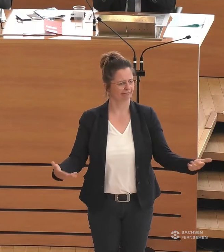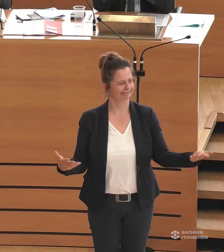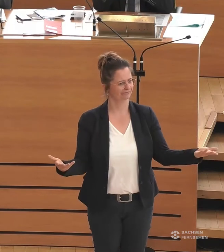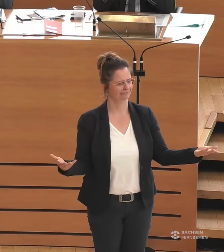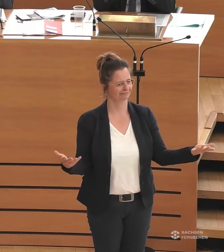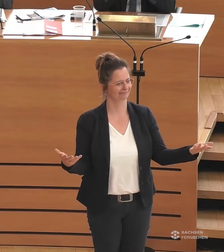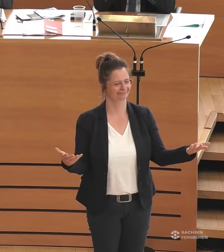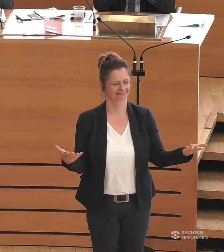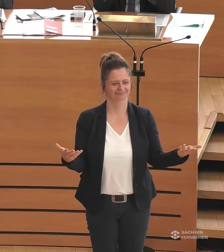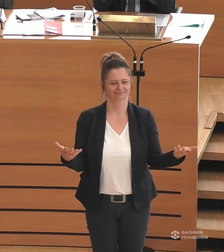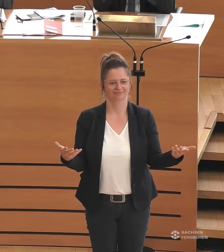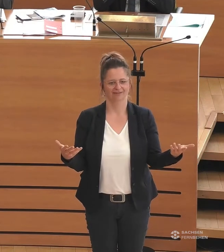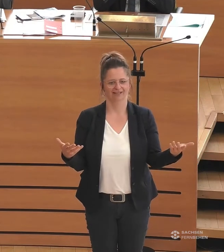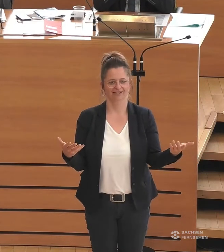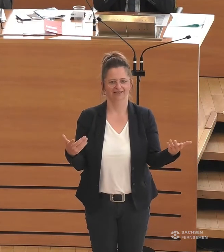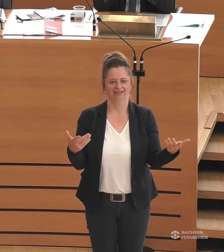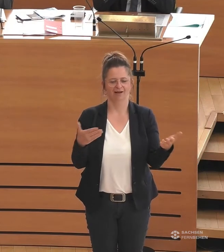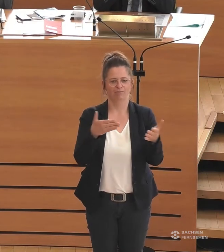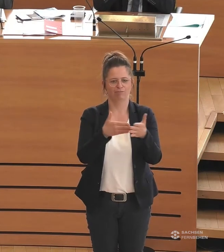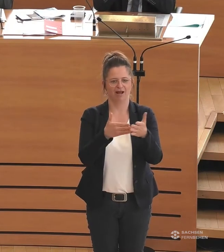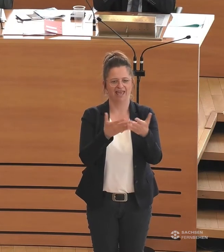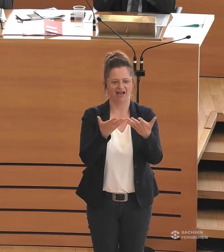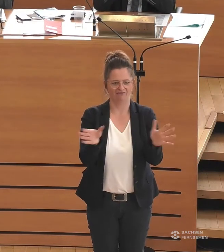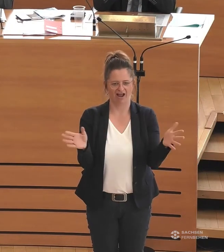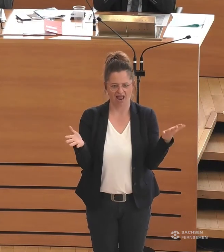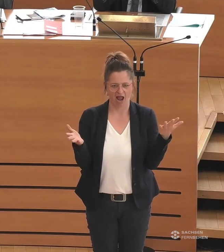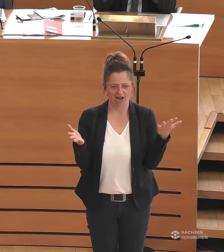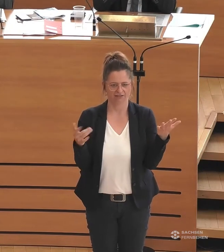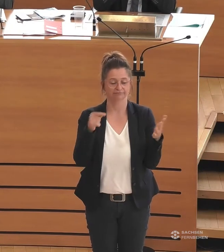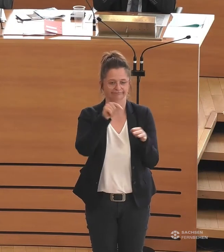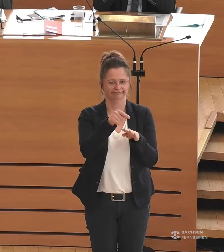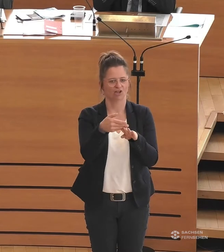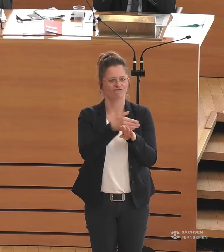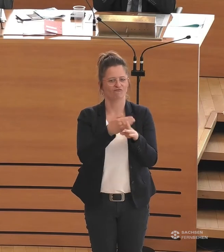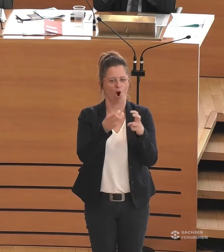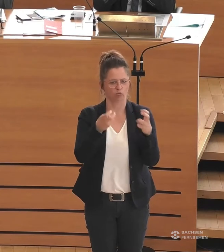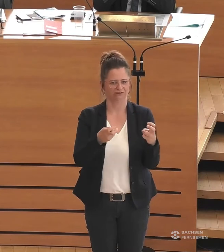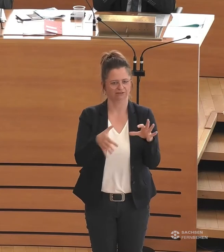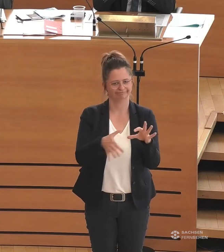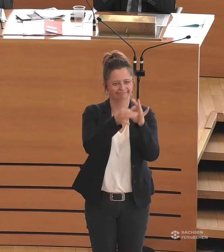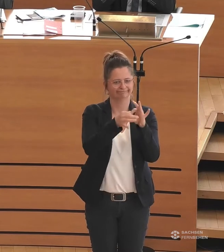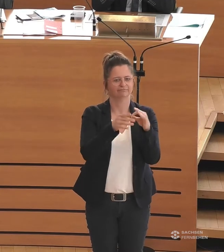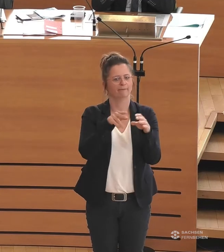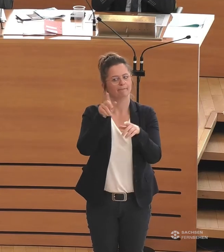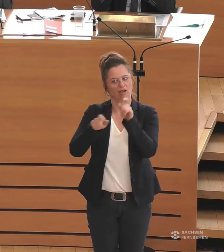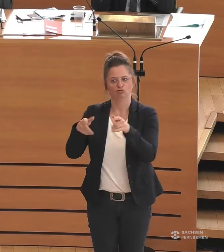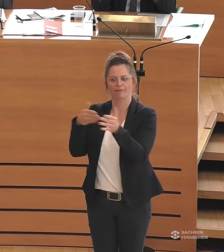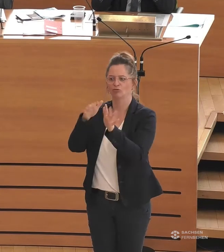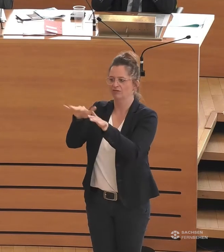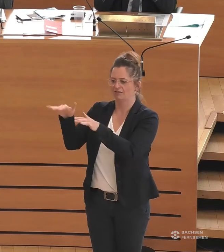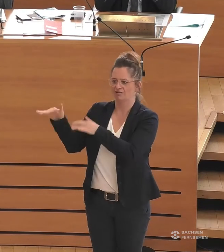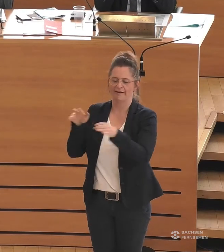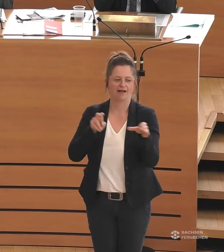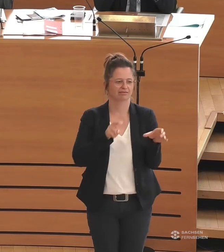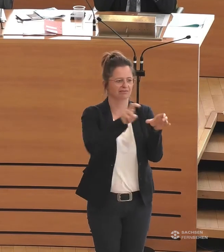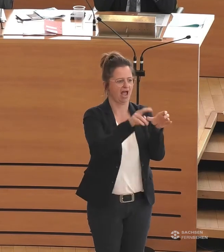Die Barrierefreiheit ist die Grundvoraussetzung für die Teilhabe behinderter Menschen am